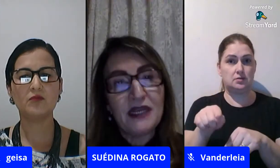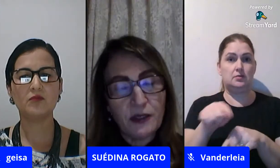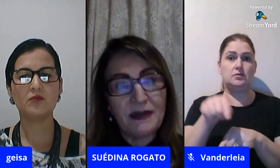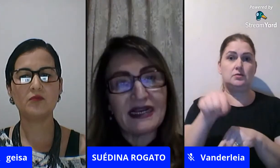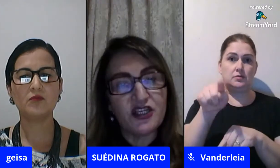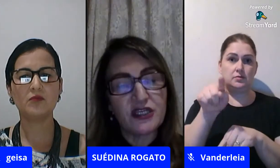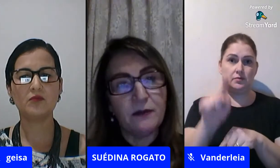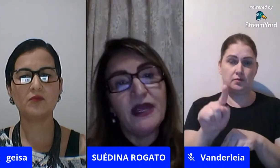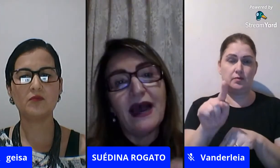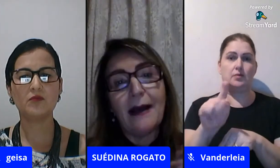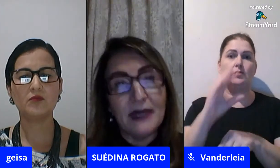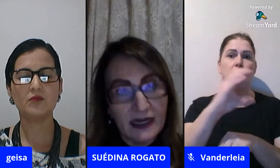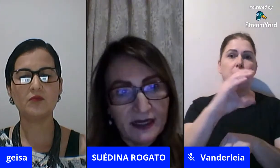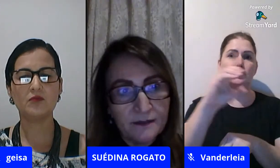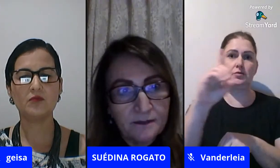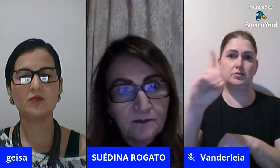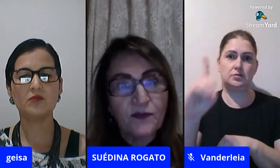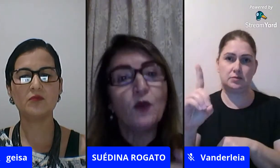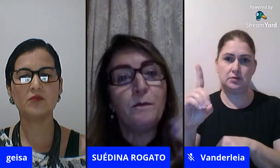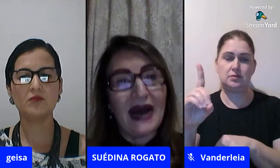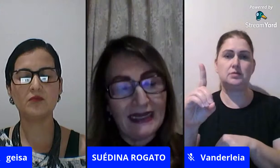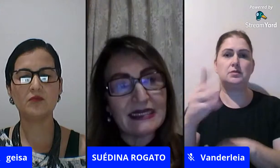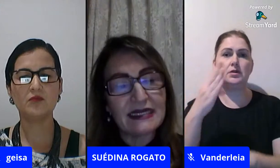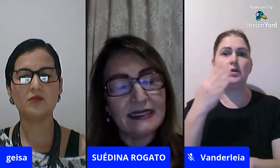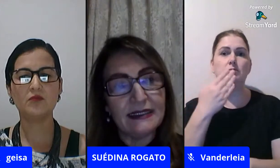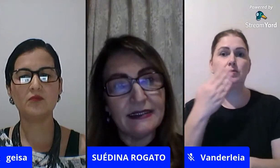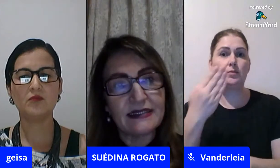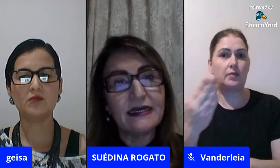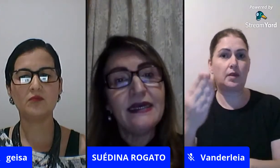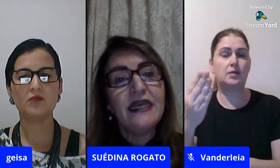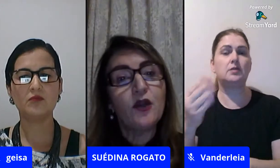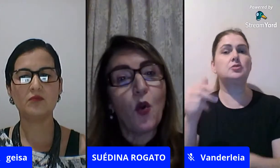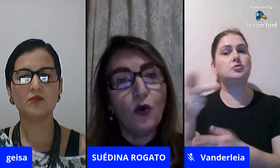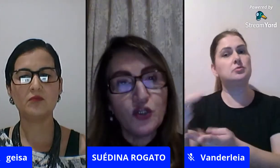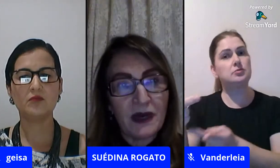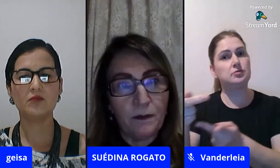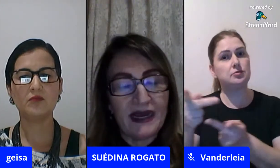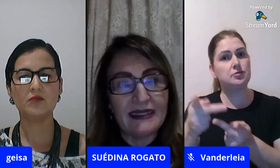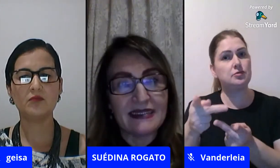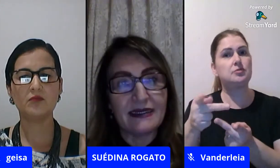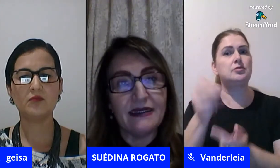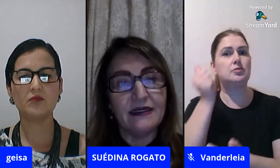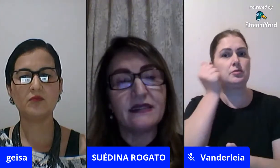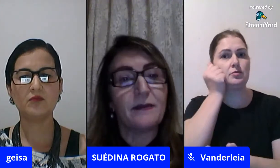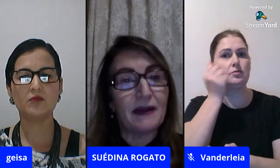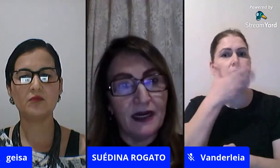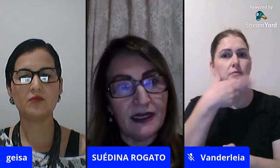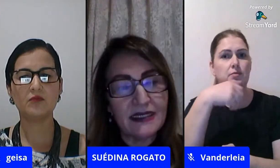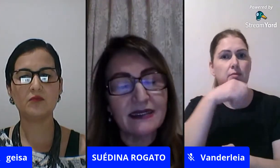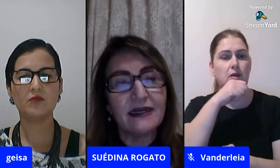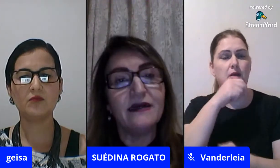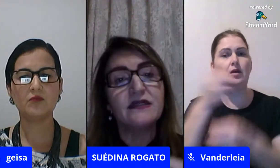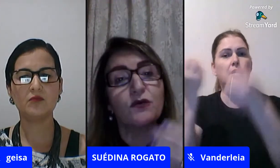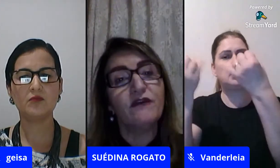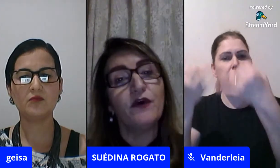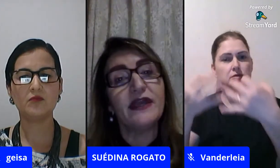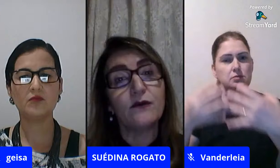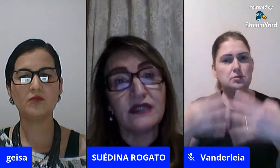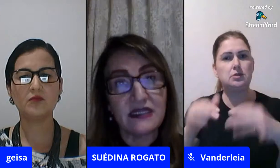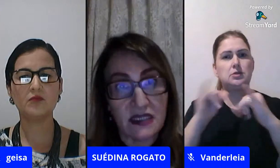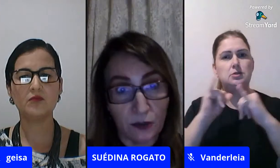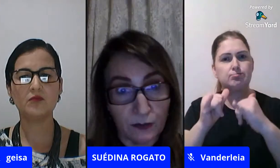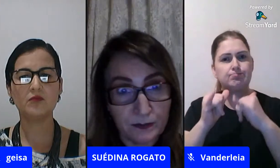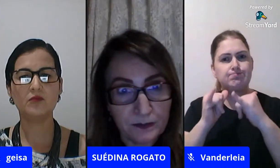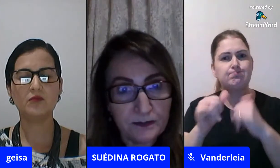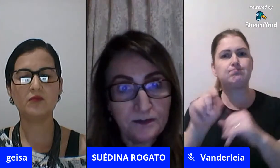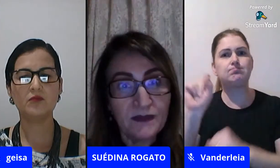vão pedir para que chame a mãe o pai dessa criança e conte para o pai dessa criança para a mãe dessa criança o que